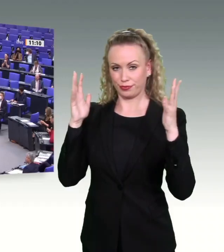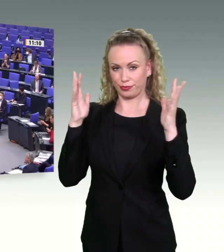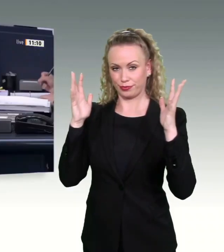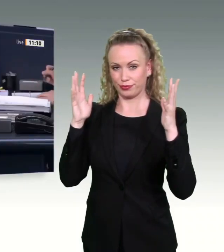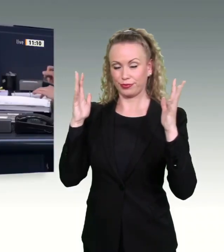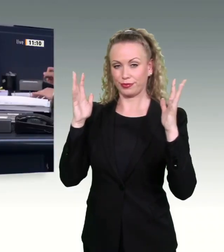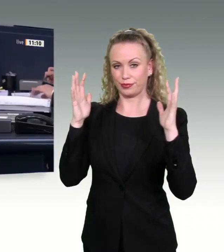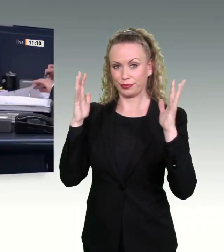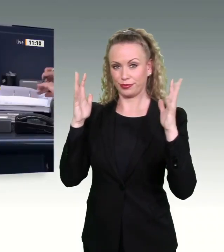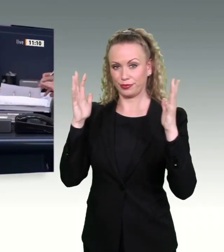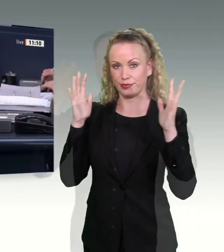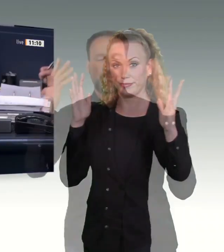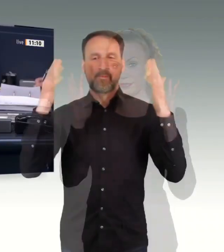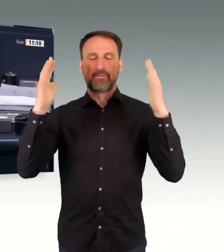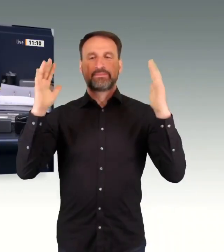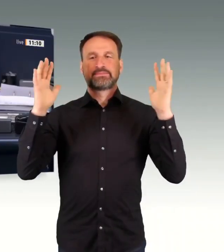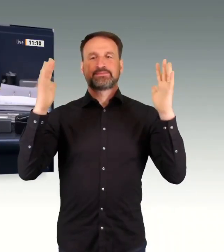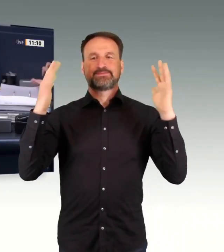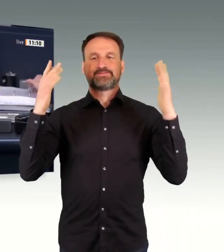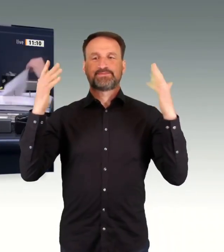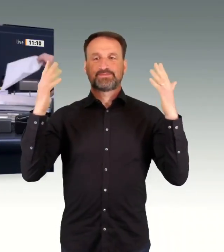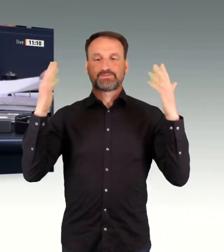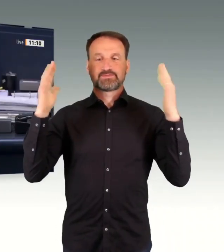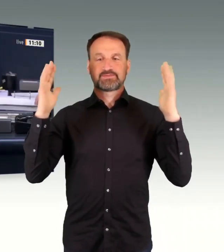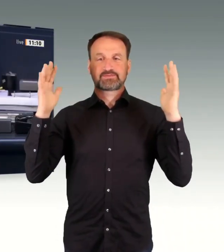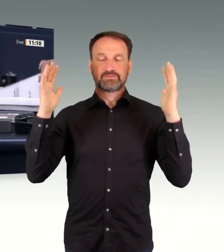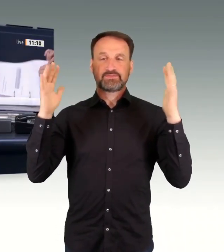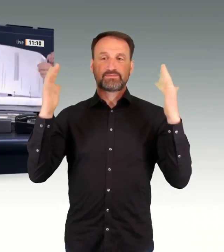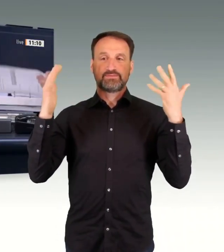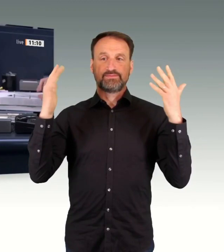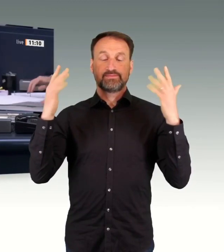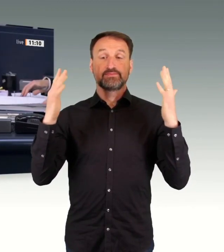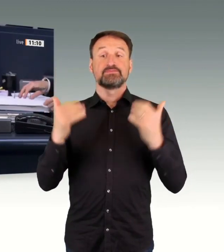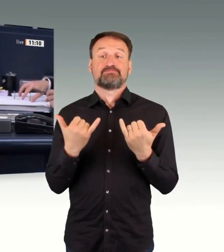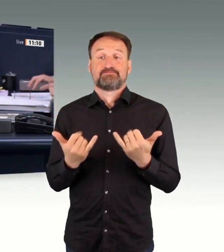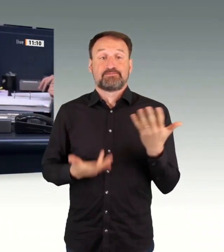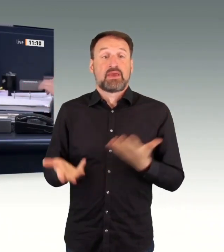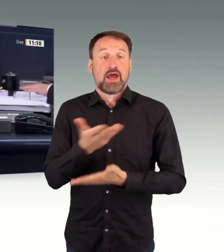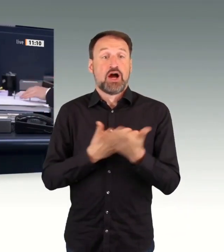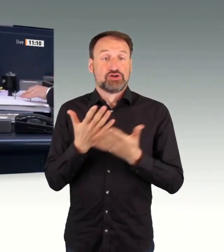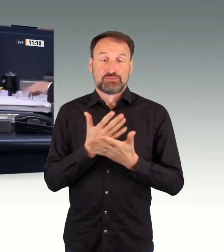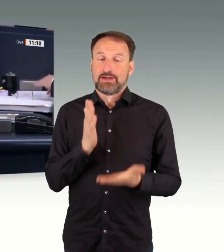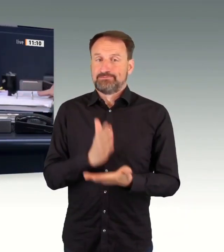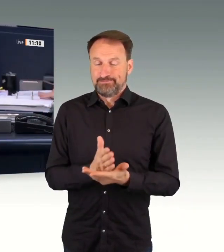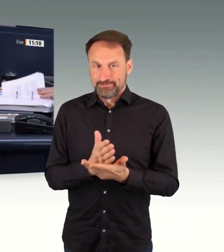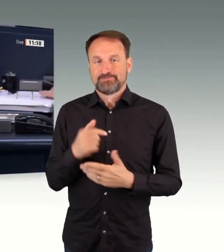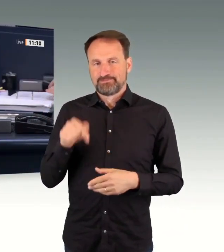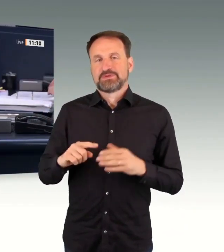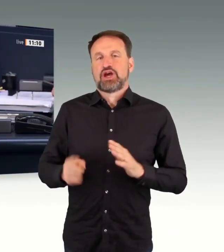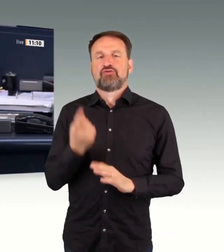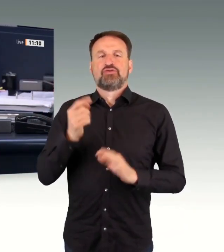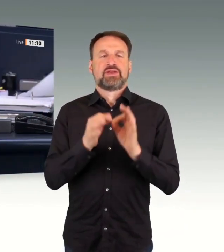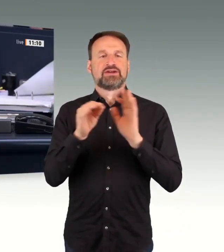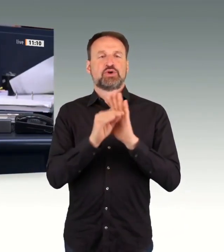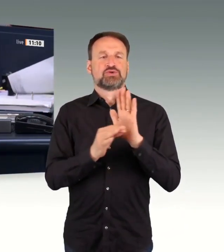Die Aussprache. Ich rufe auf den Tagesordnungspunkt 9. Beratung des Antrags der Fraktionen der CDU und